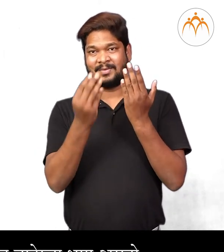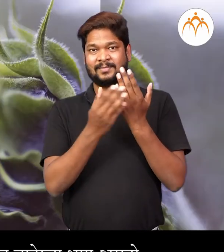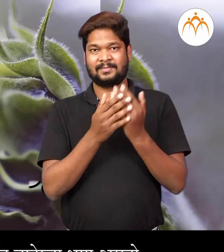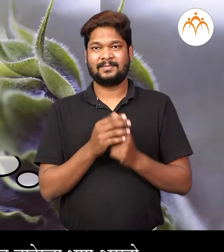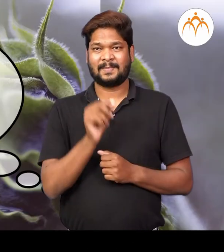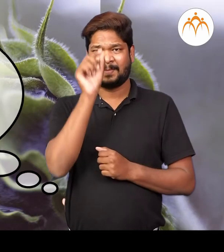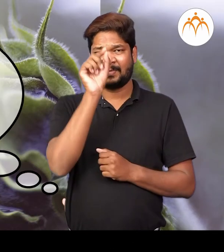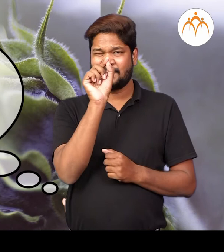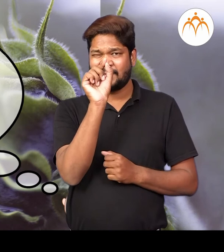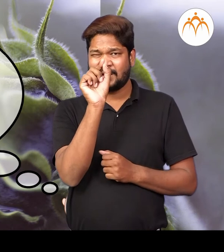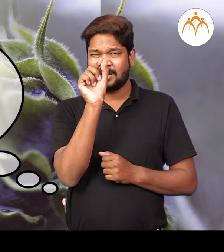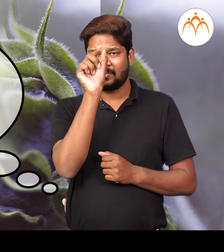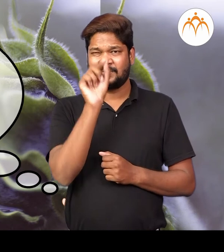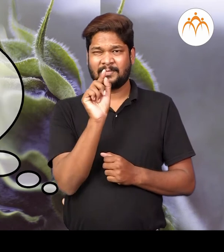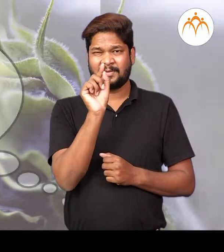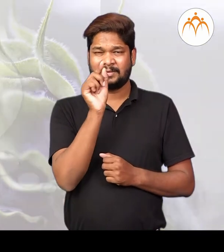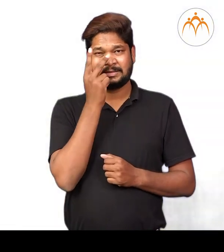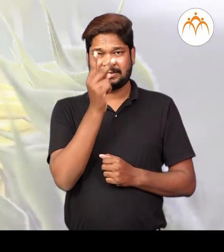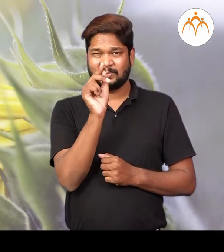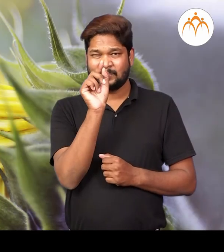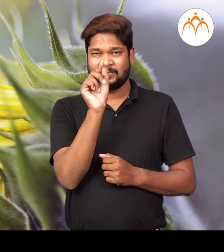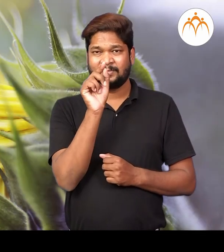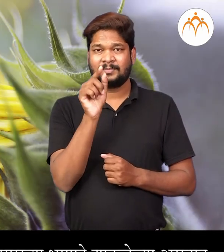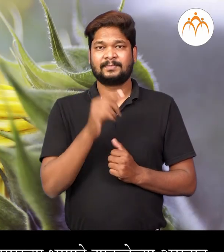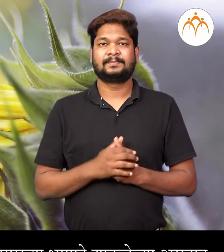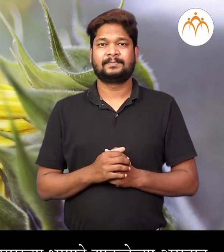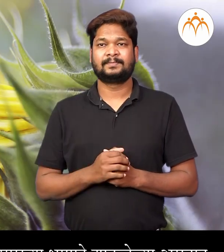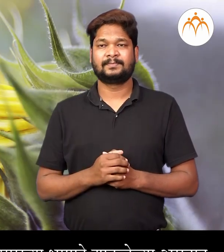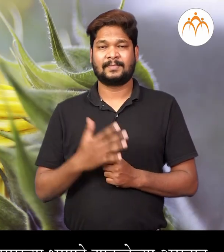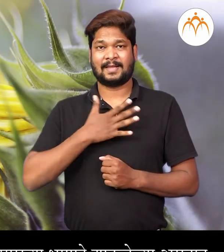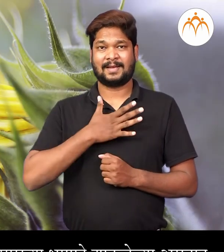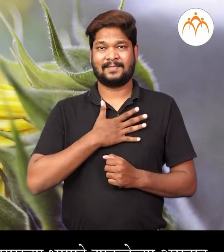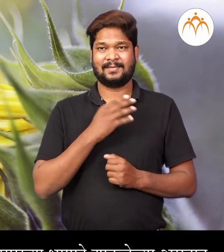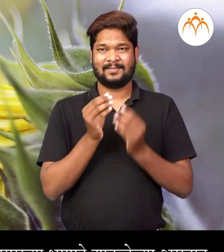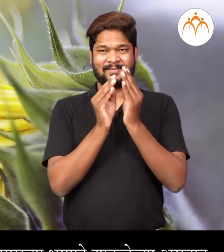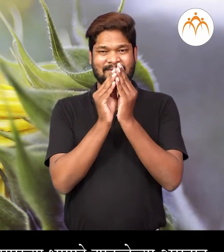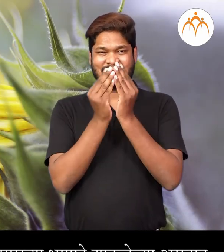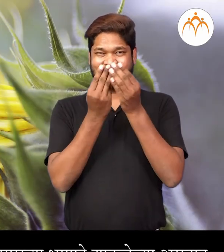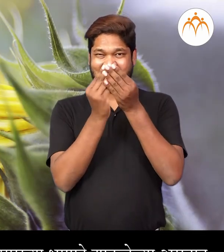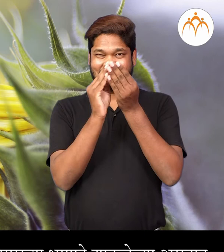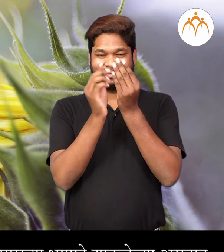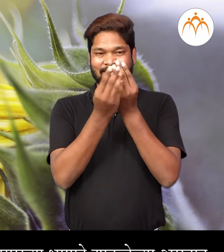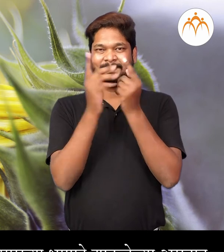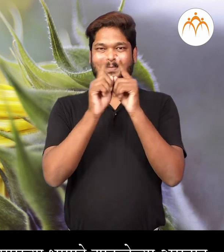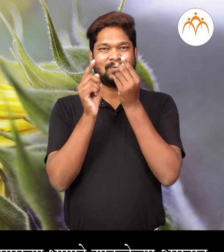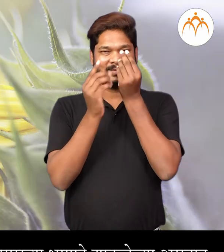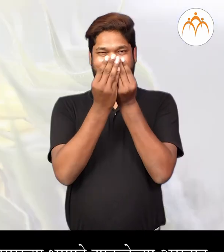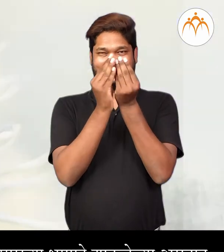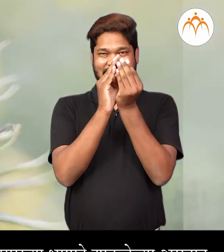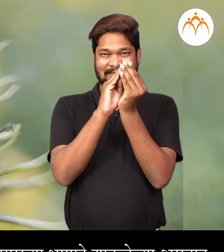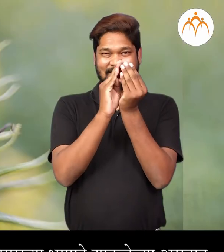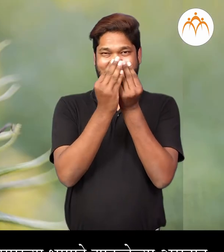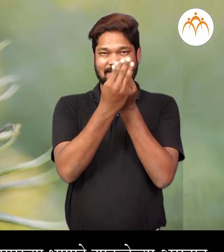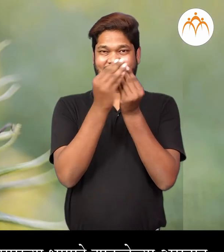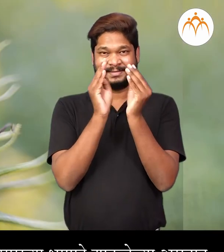तुम्ही फुलाची कड़ी नीड भगितले एका कड़ी मदे पाकड़या हेरवया रंगाचा पानासरख्या भागाने